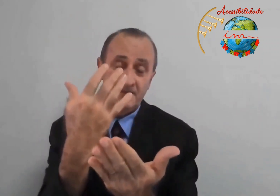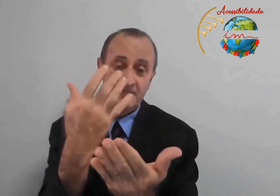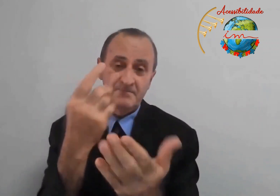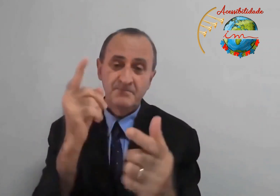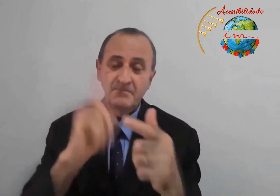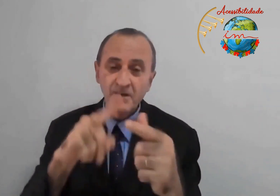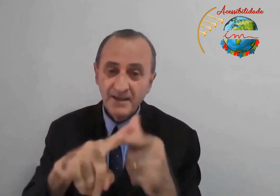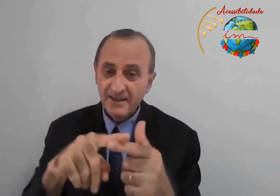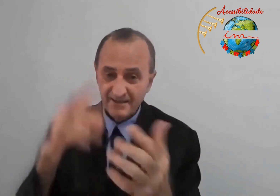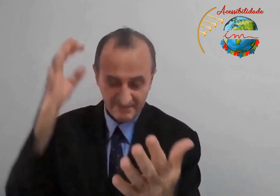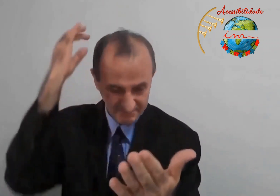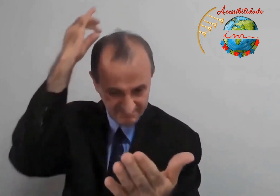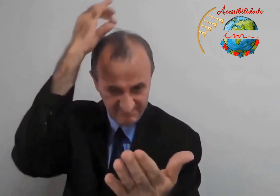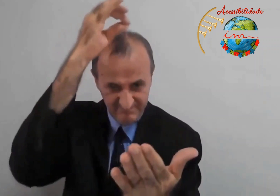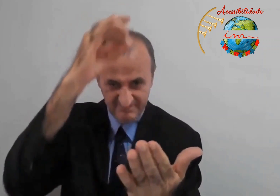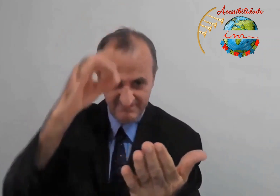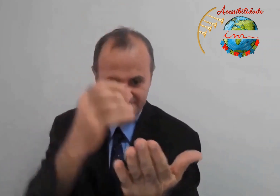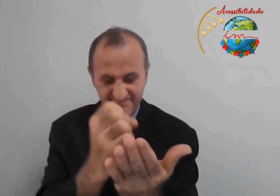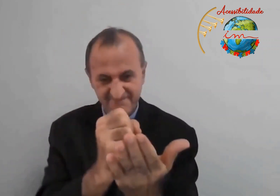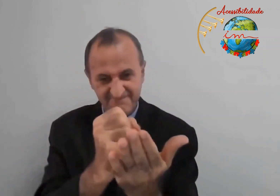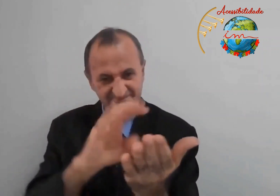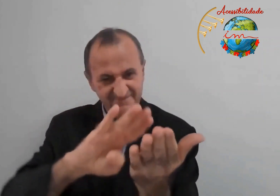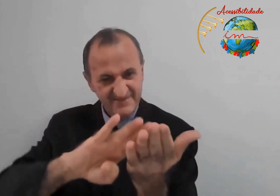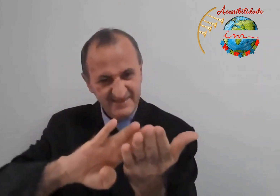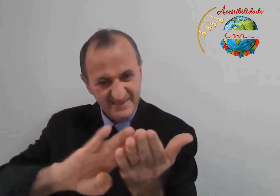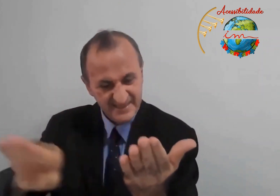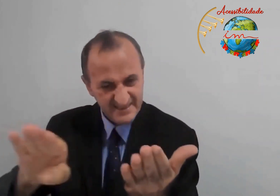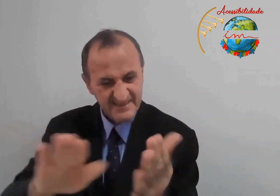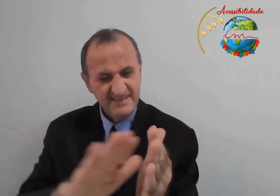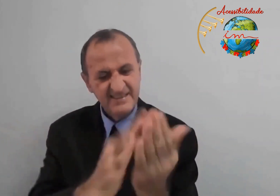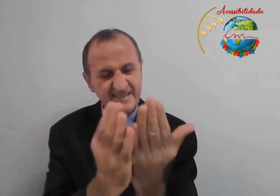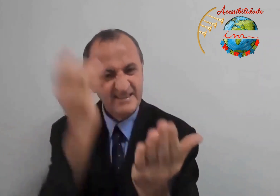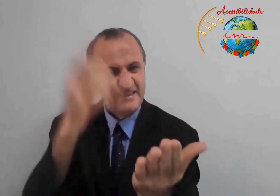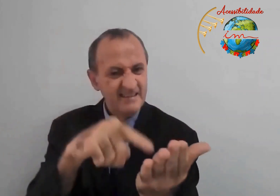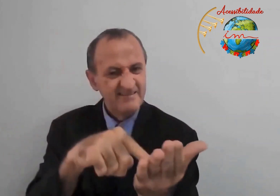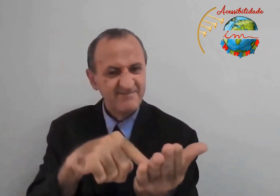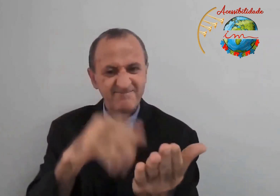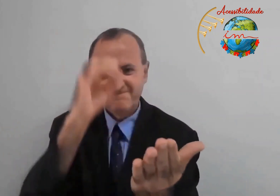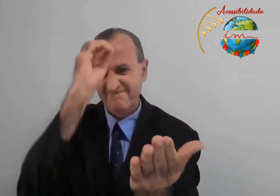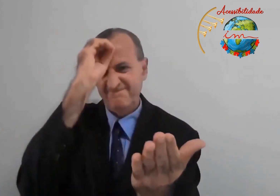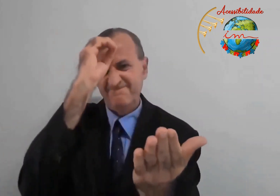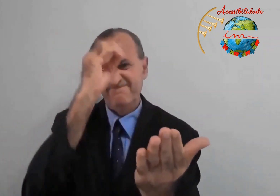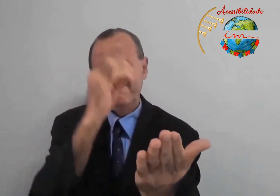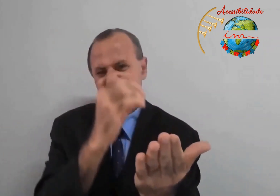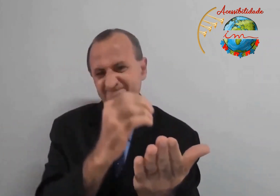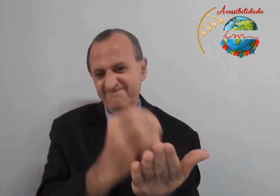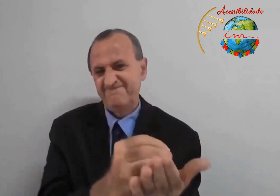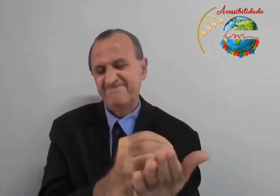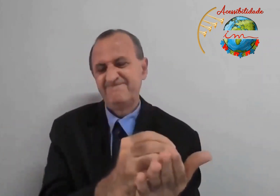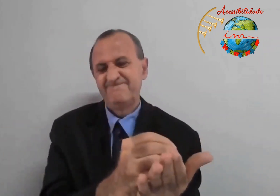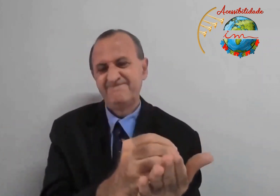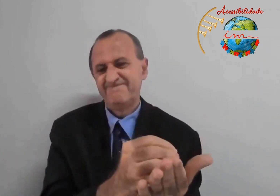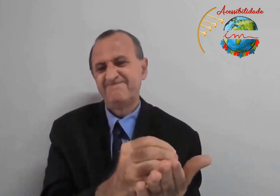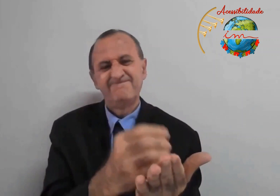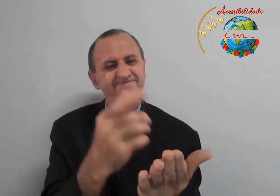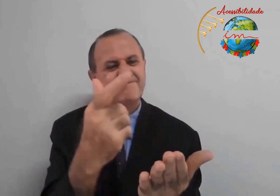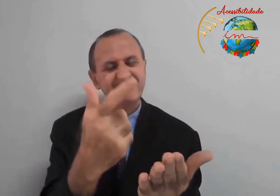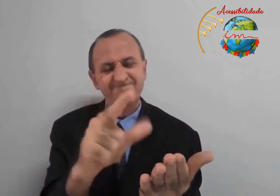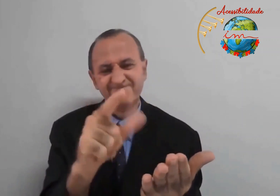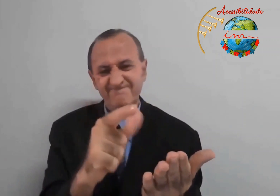revelação do Espírito Santo. Porque caso eu tire o Espírito Santo, não há um entendimento